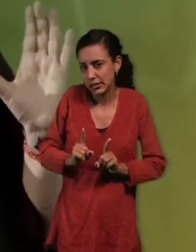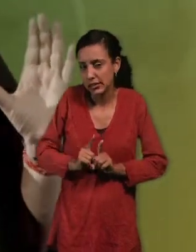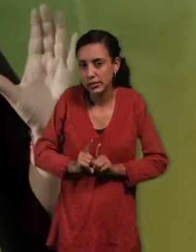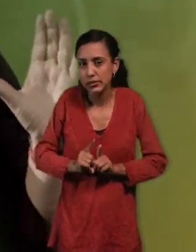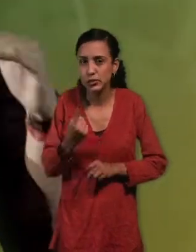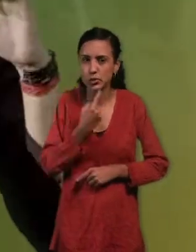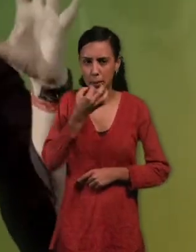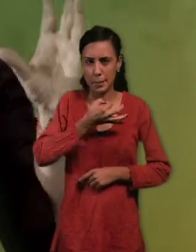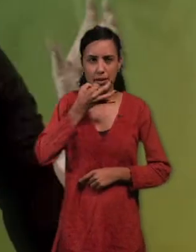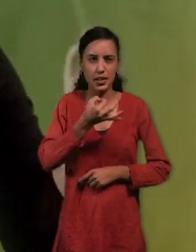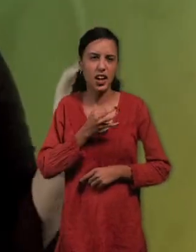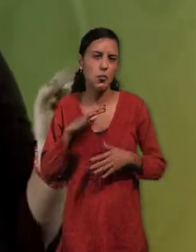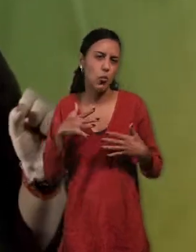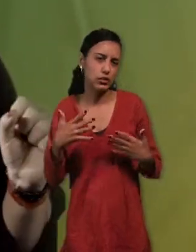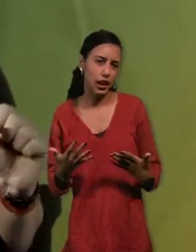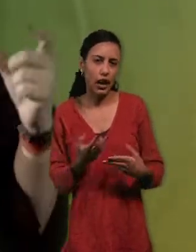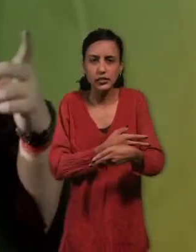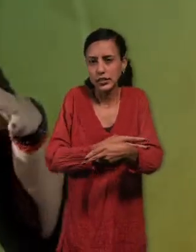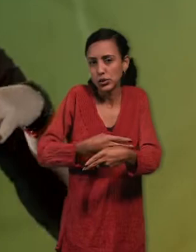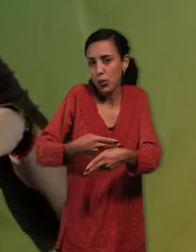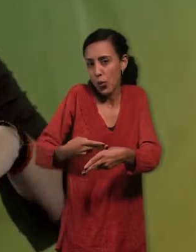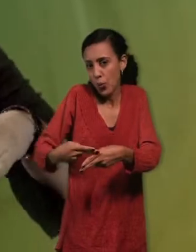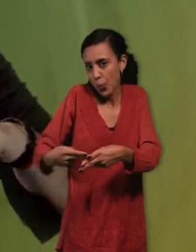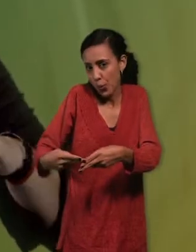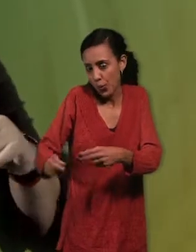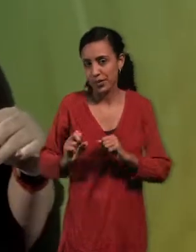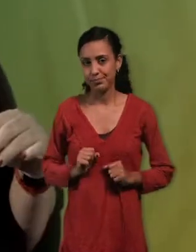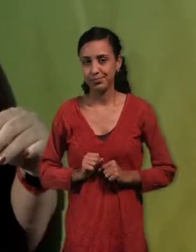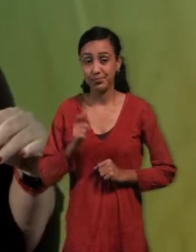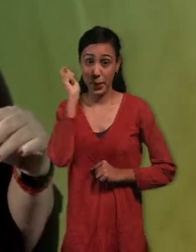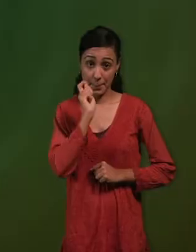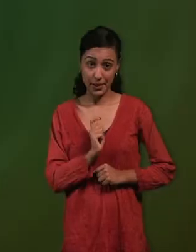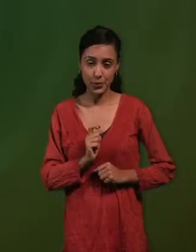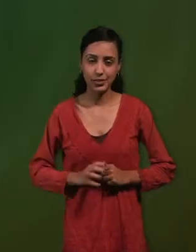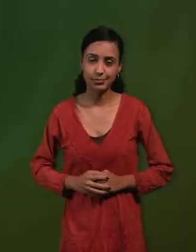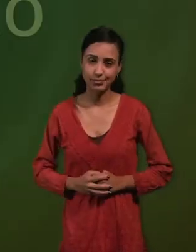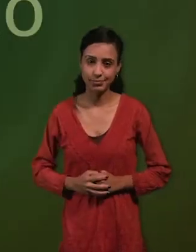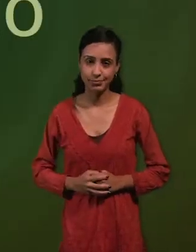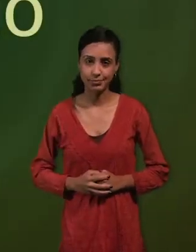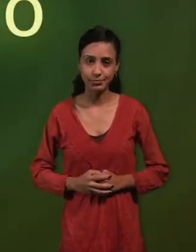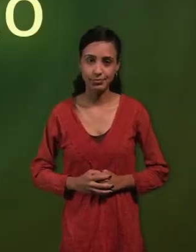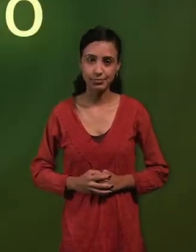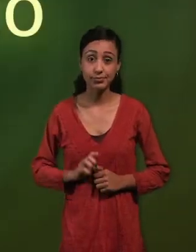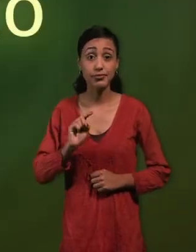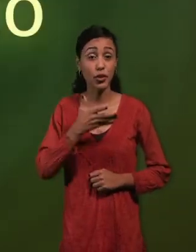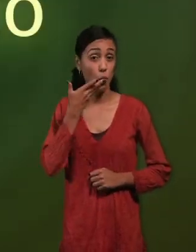narremos qué es lo que ocurre o qué es lo que ocurrirá en nuestra película. A este cuento le